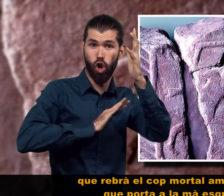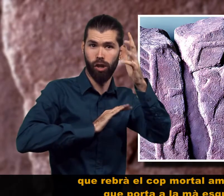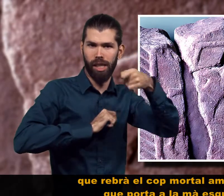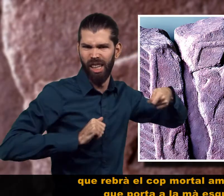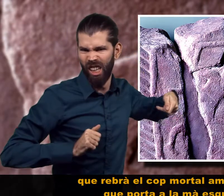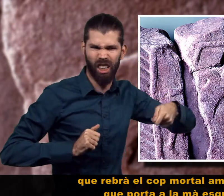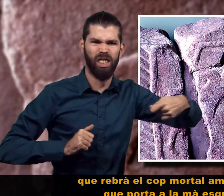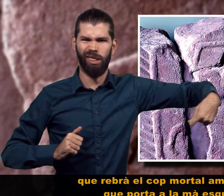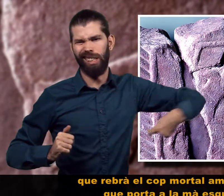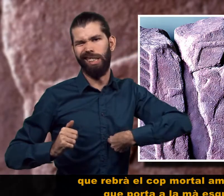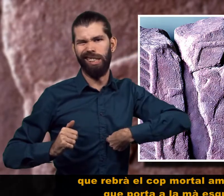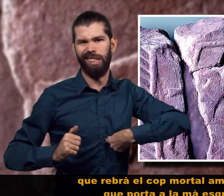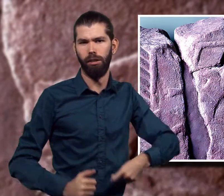l'espasa que porta a mà esquerra.